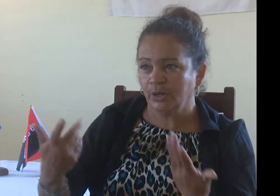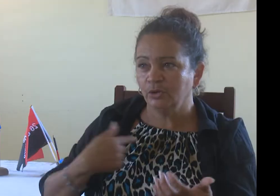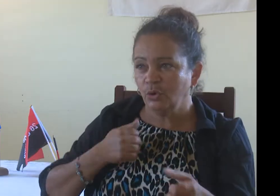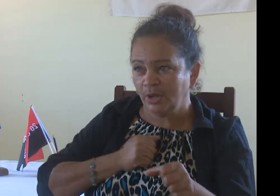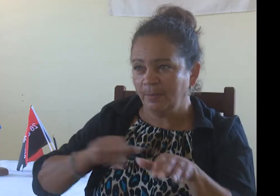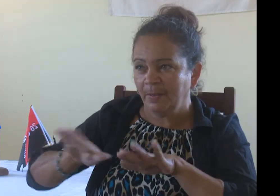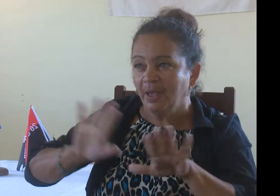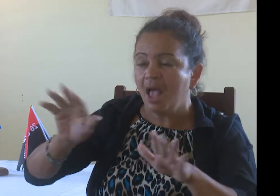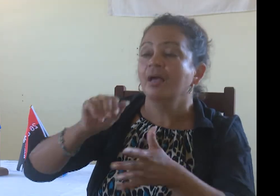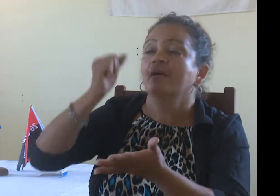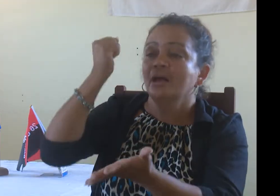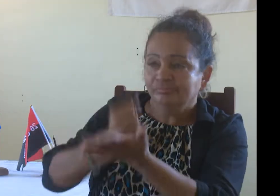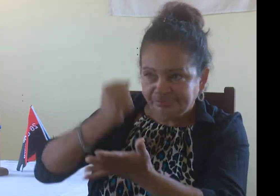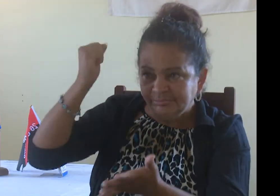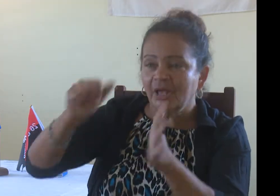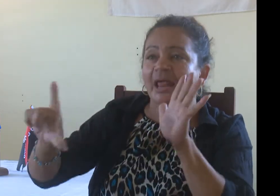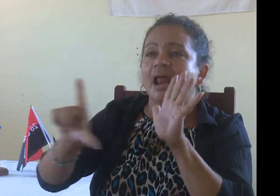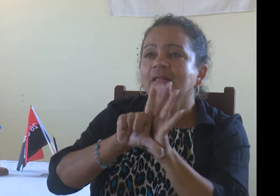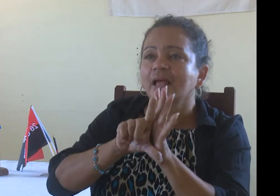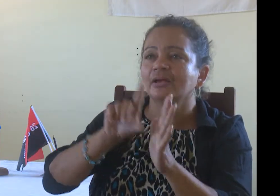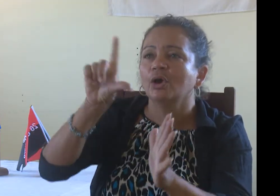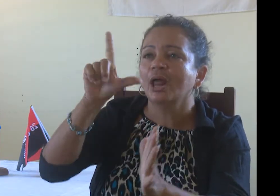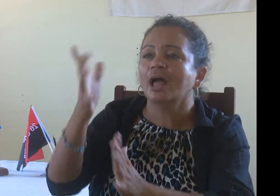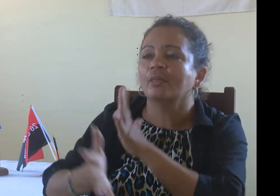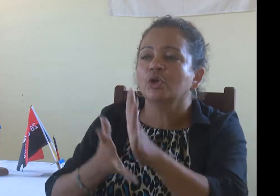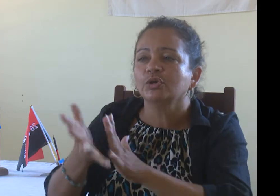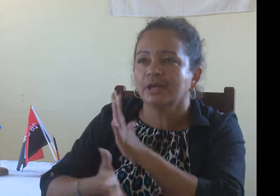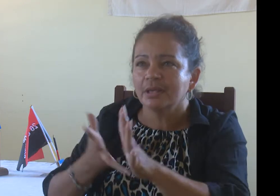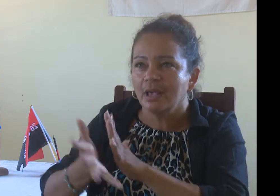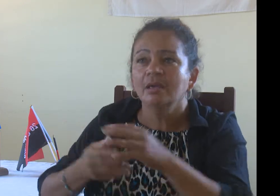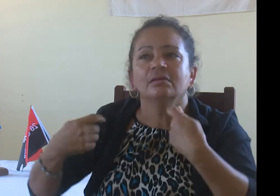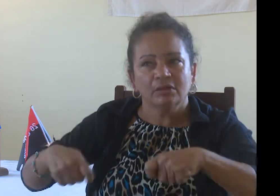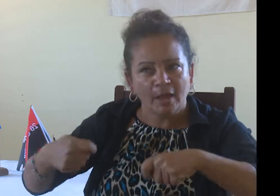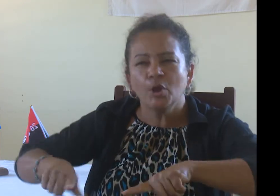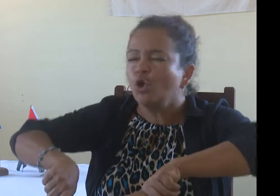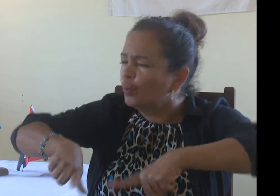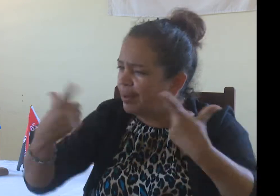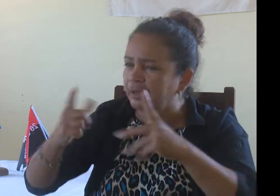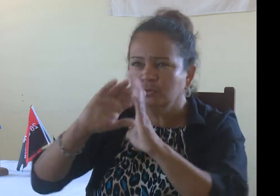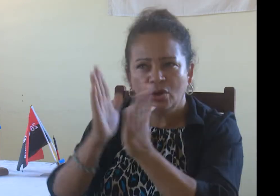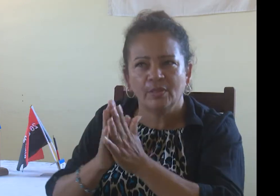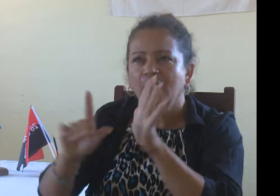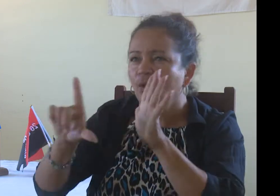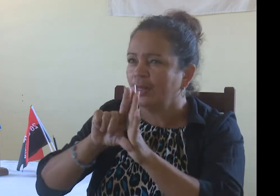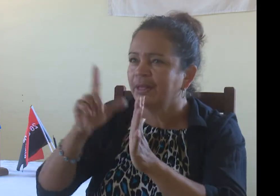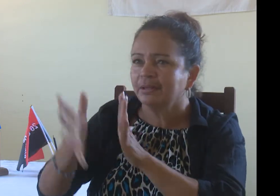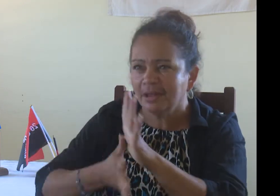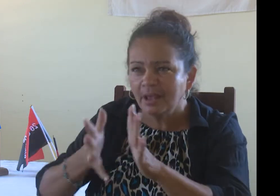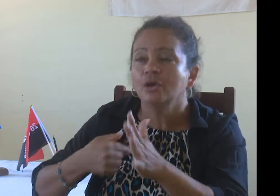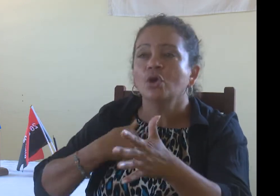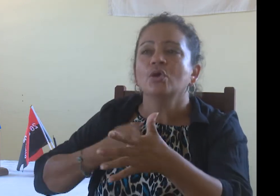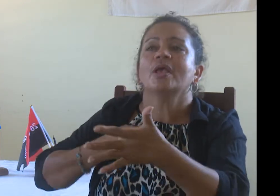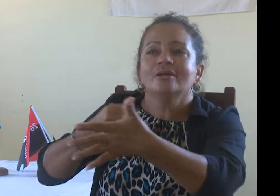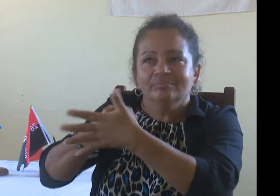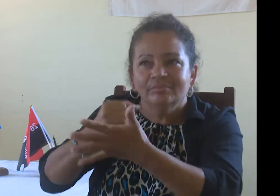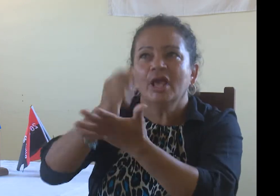Nosotros estamos preparándonos para el futuro con la legalización de la lengua de